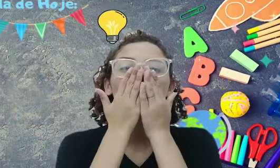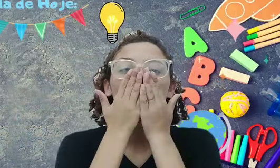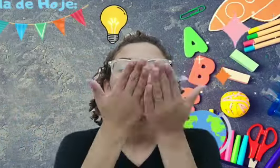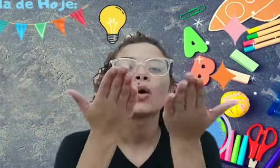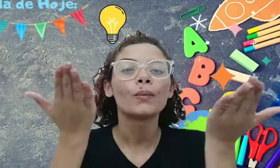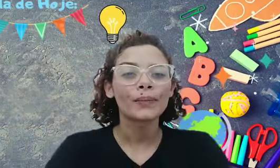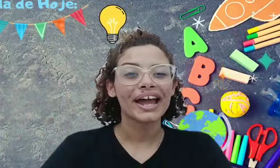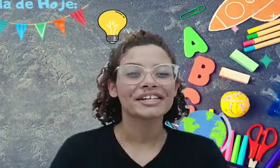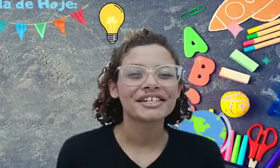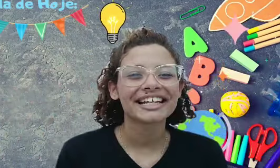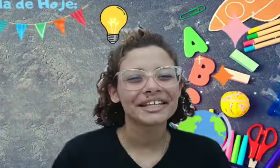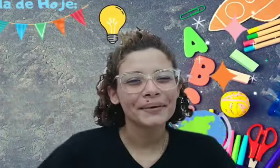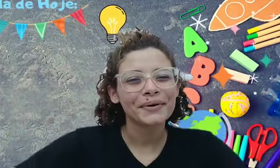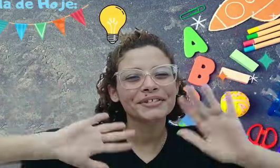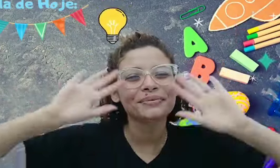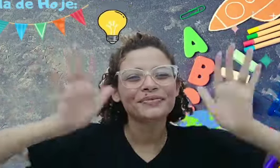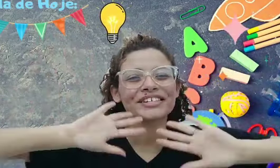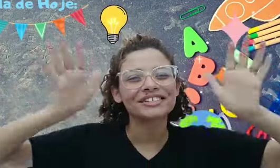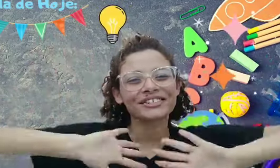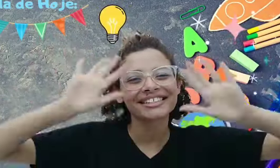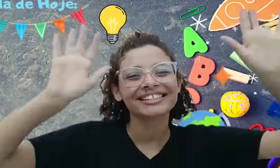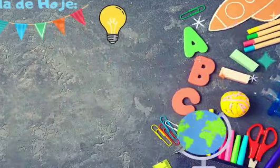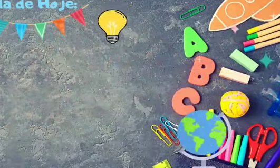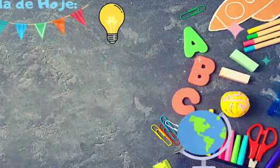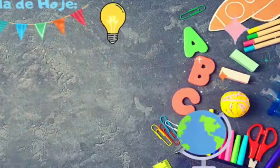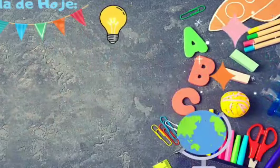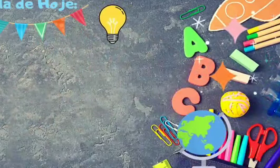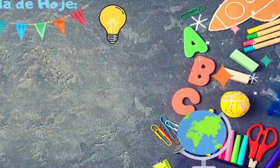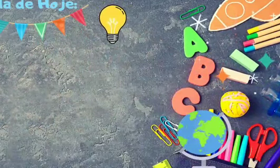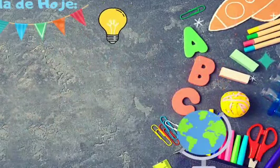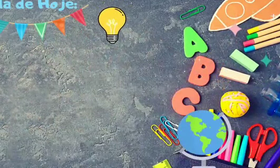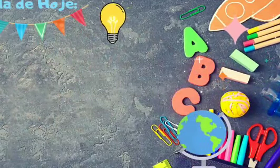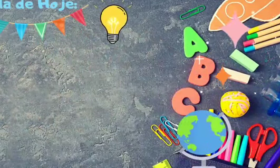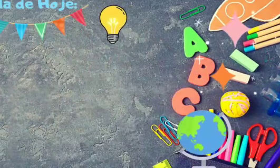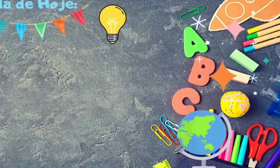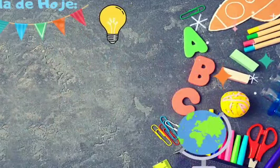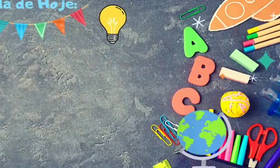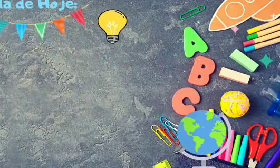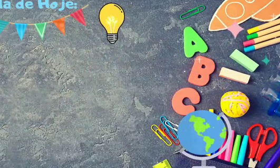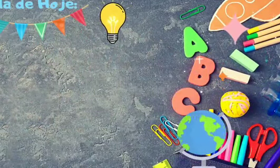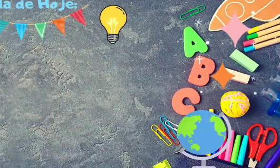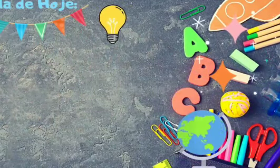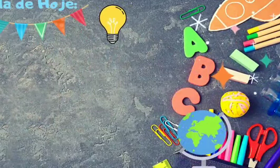Um beijo. até o próximo vídeo. E até o próximo vídeo. E até o próximo vídeo. 8. 8.